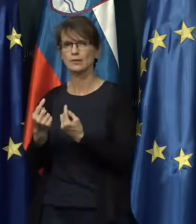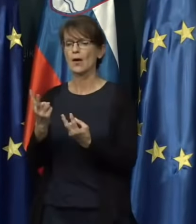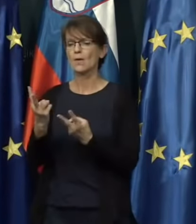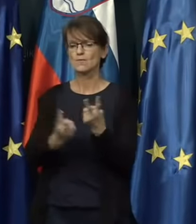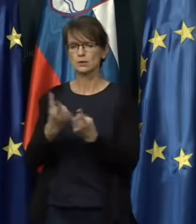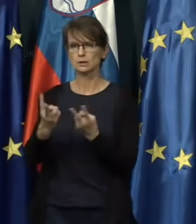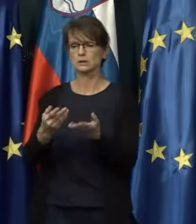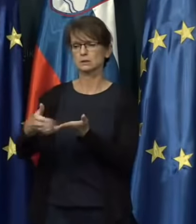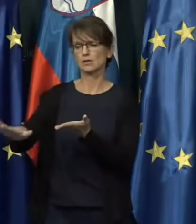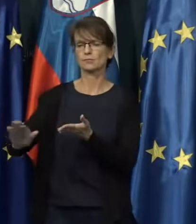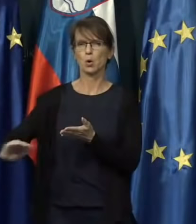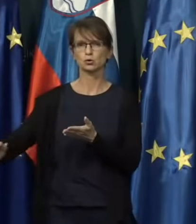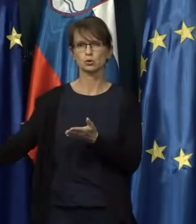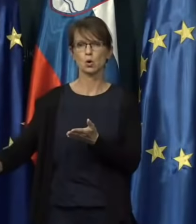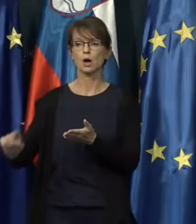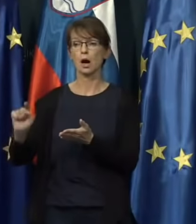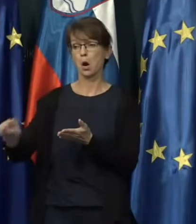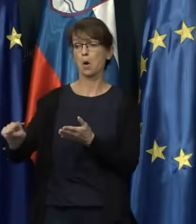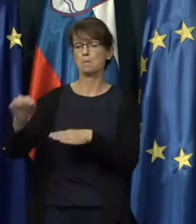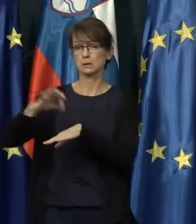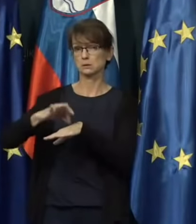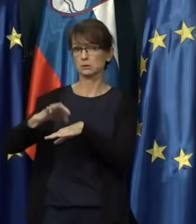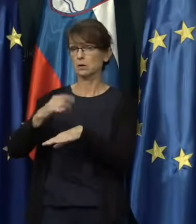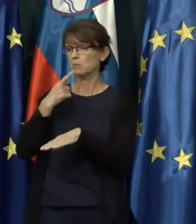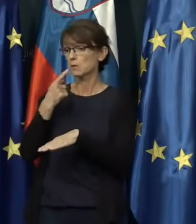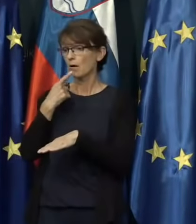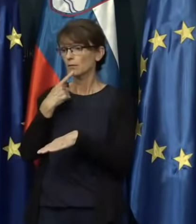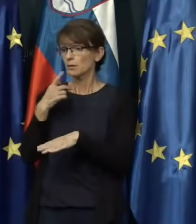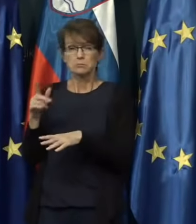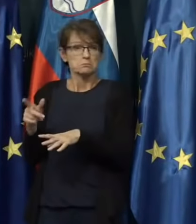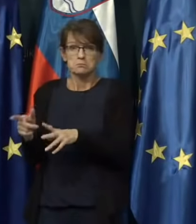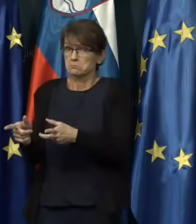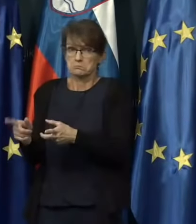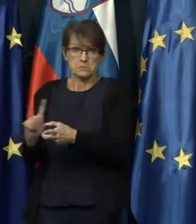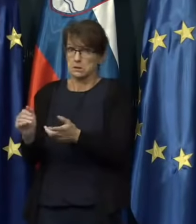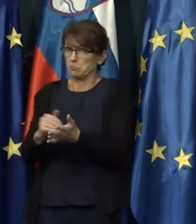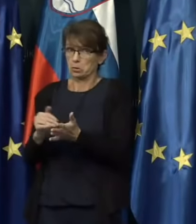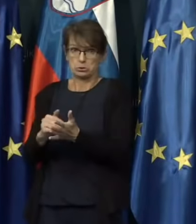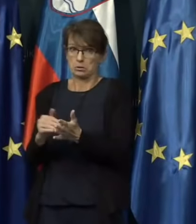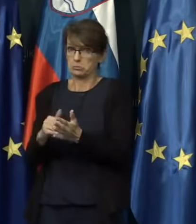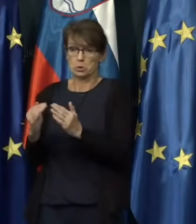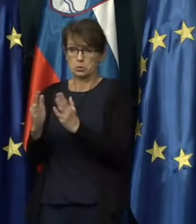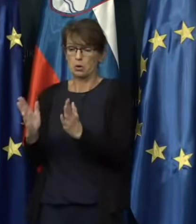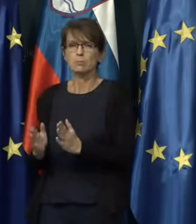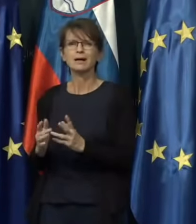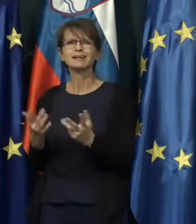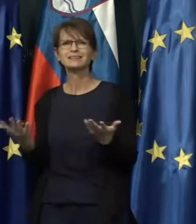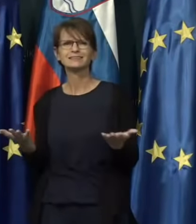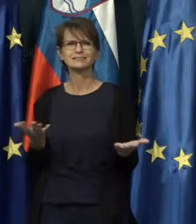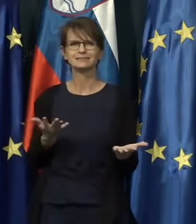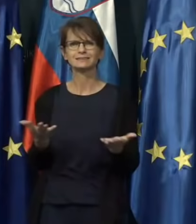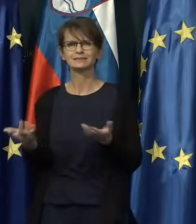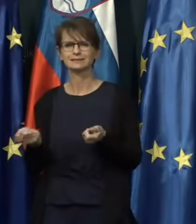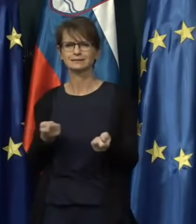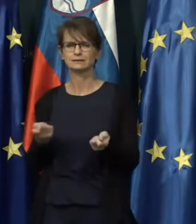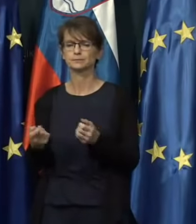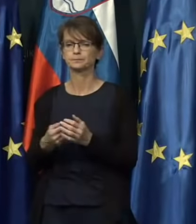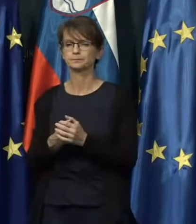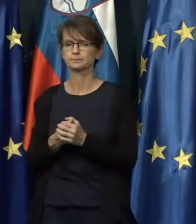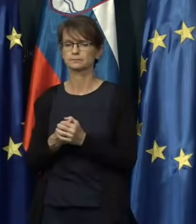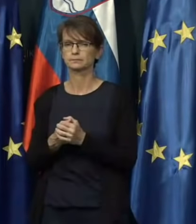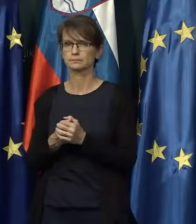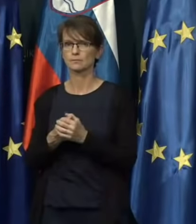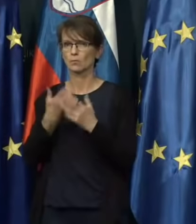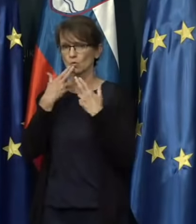zavrne otroka, ko ga zdravnik pravda ni zabit v doma. Kako je? Zdaj